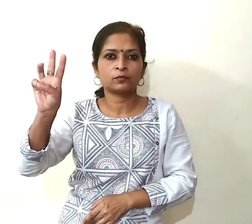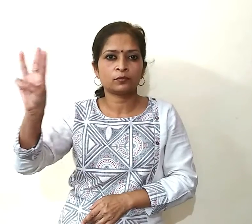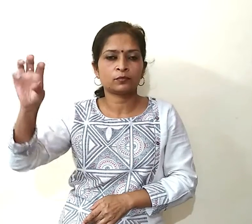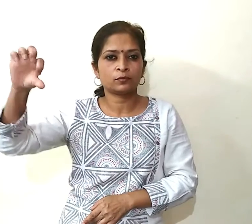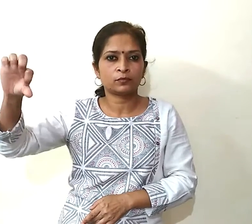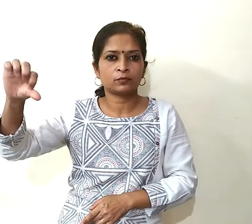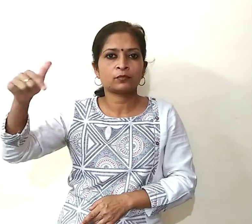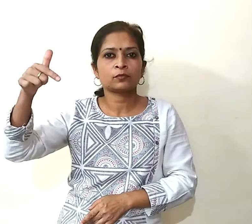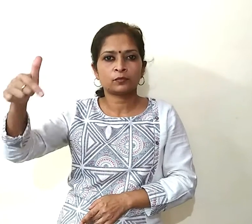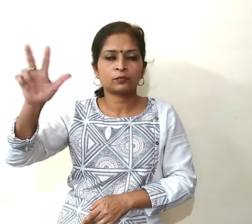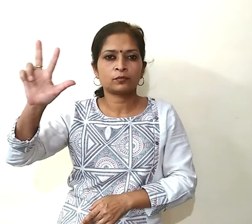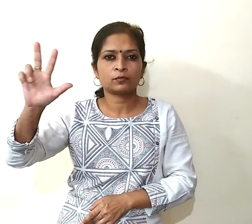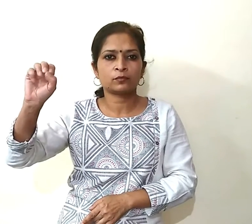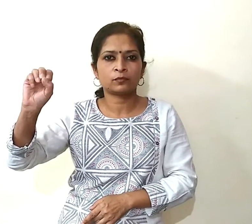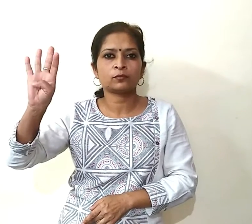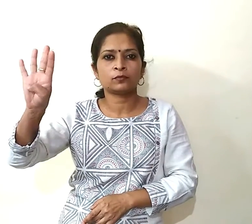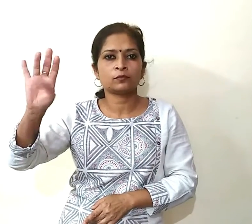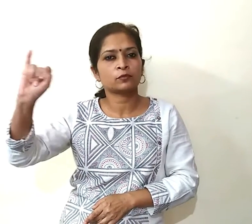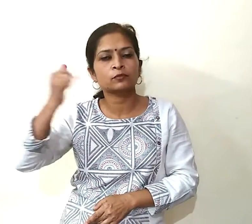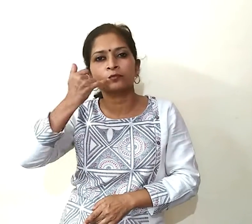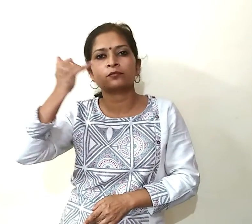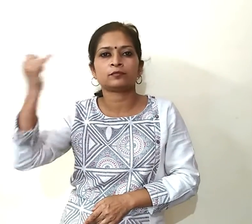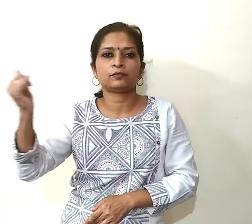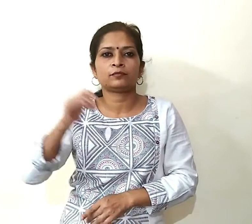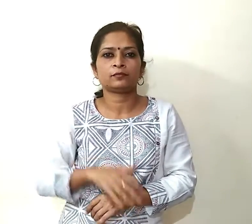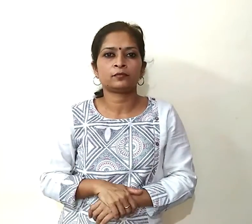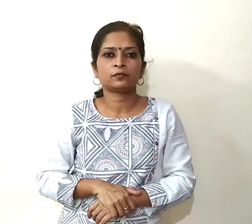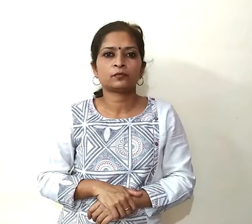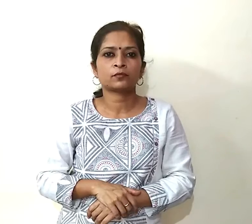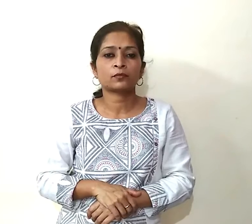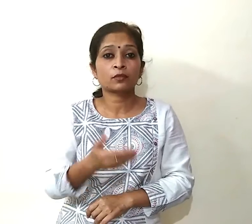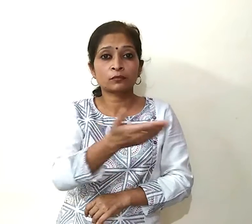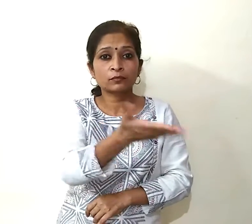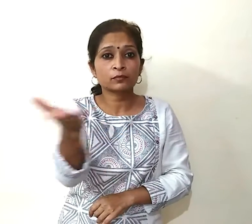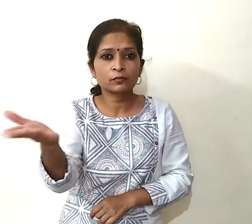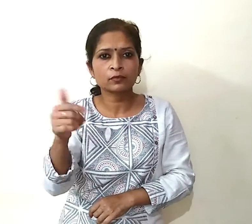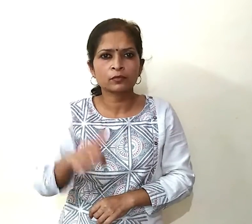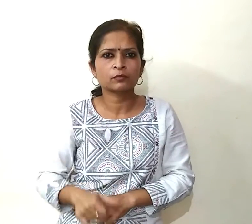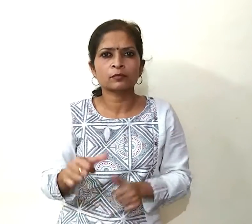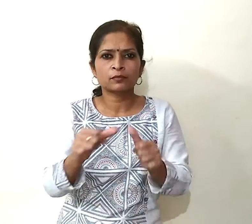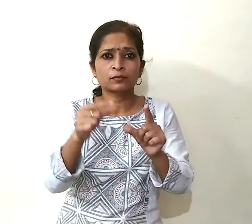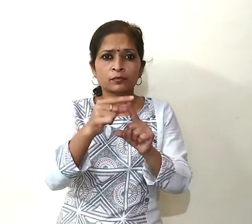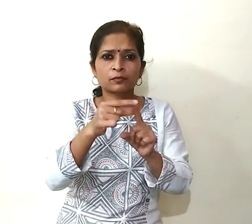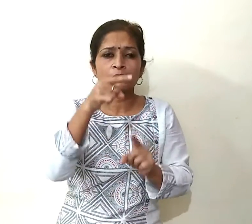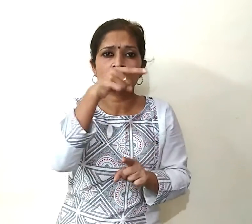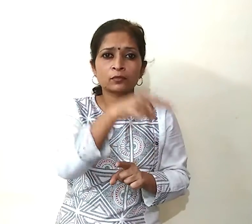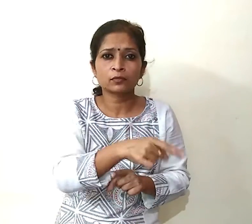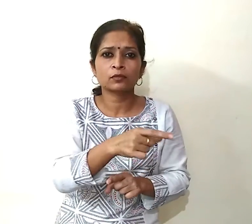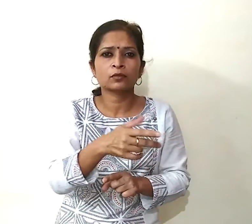-78046 पर संपर्क करें श्रोताओं आरोगे सेतु आप की उपयोबिता से हम